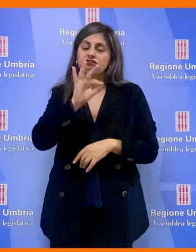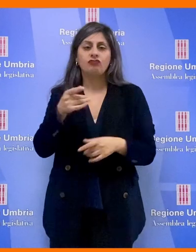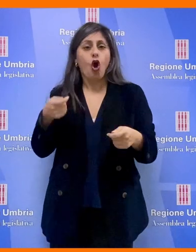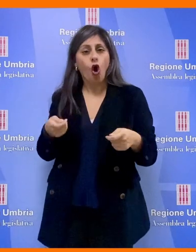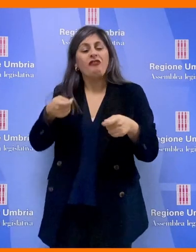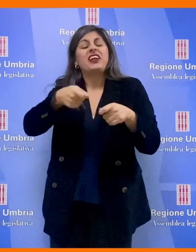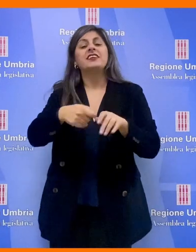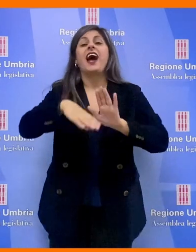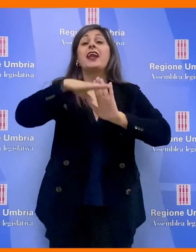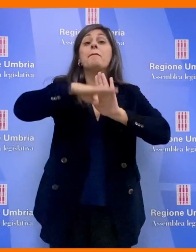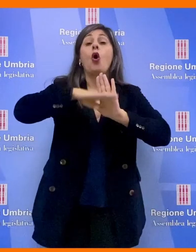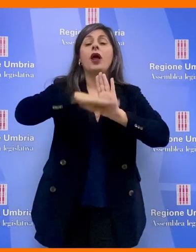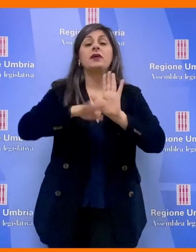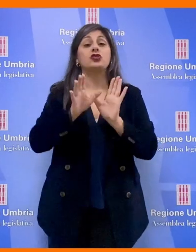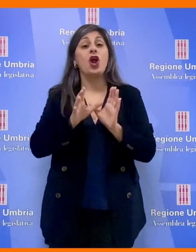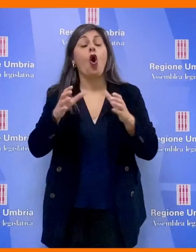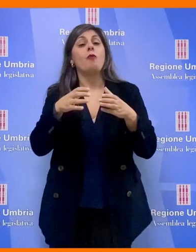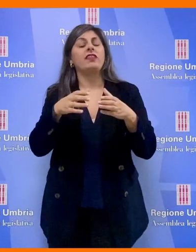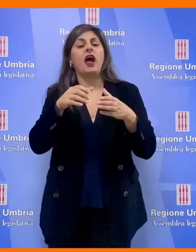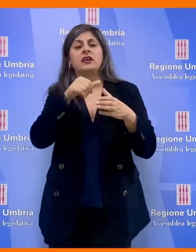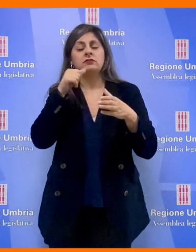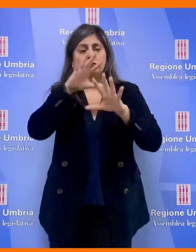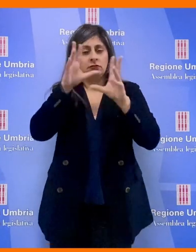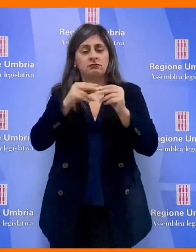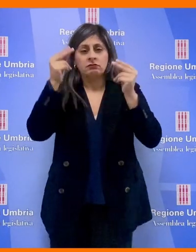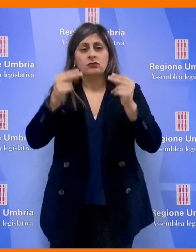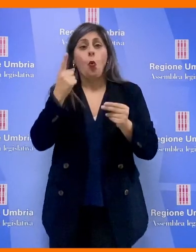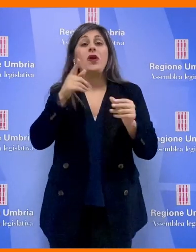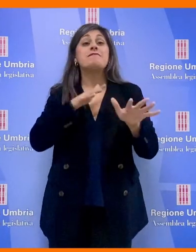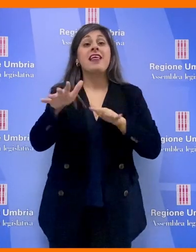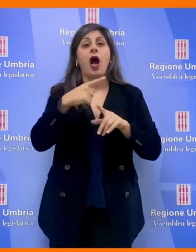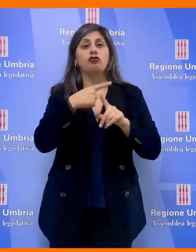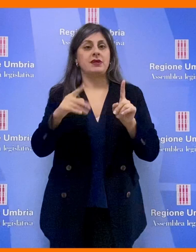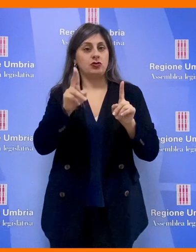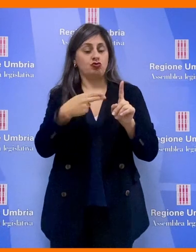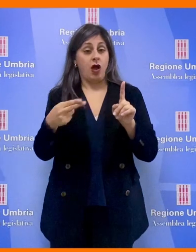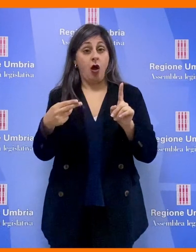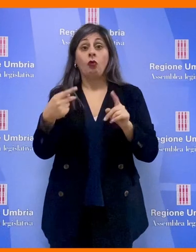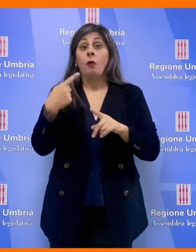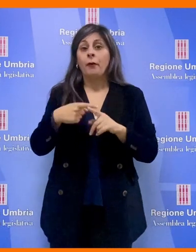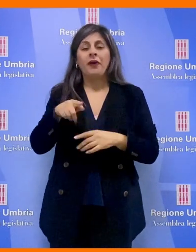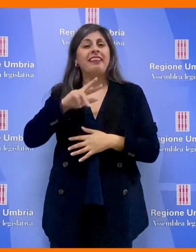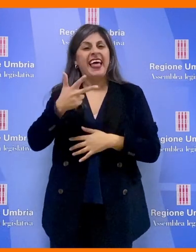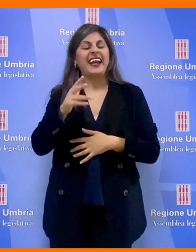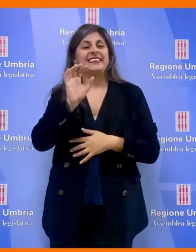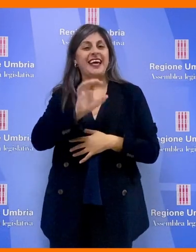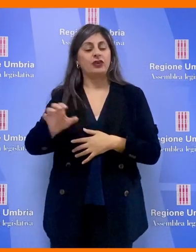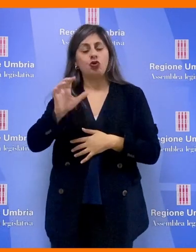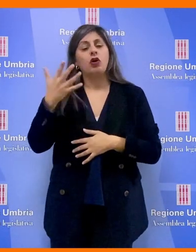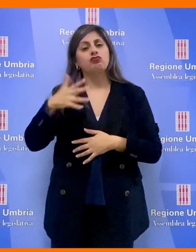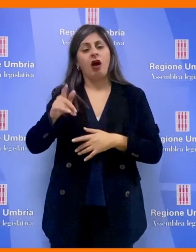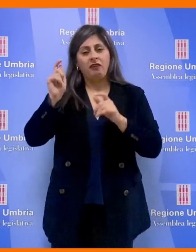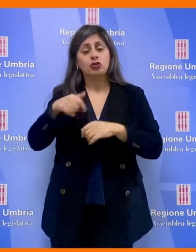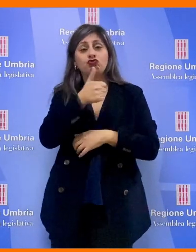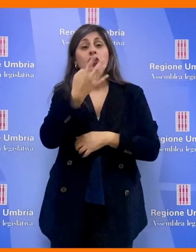cofinanziare la programmazione comunitaria per un miliardo e mezzo di euro ed è la terza regione a partire con